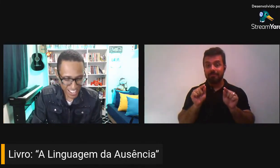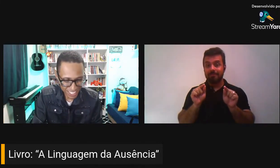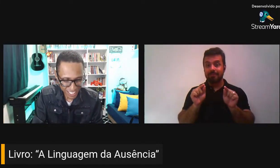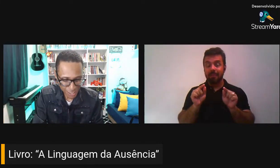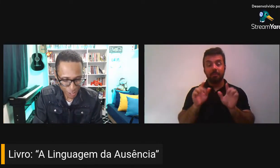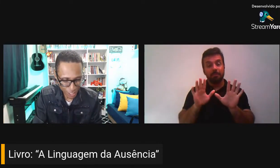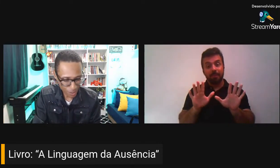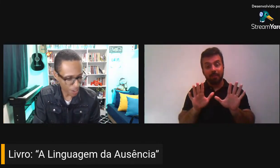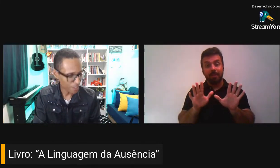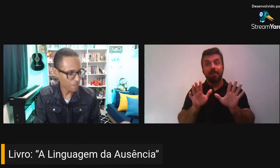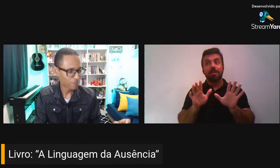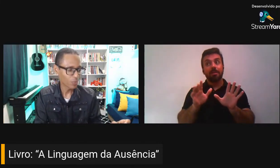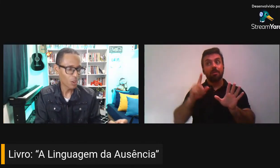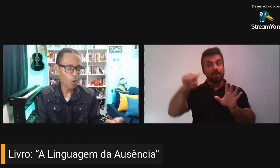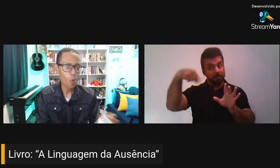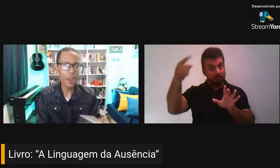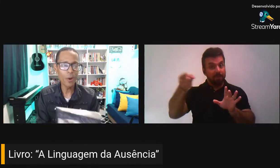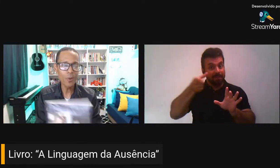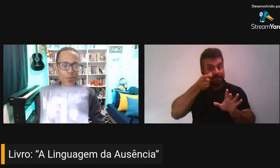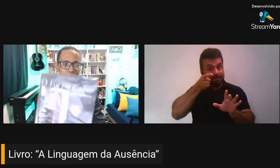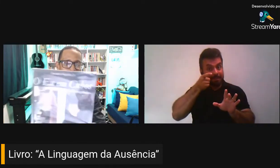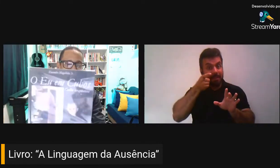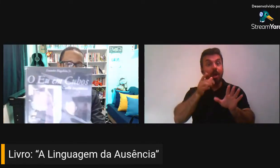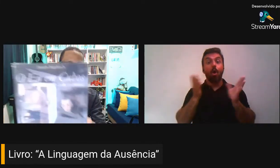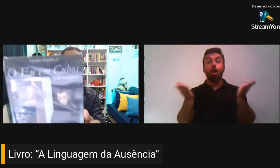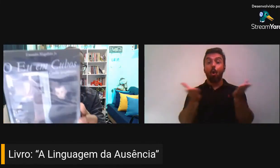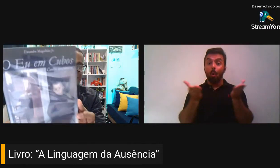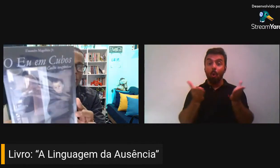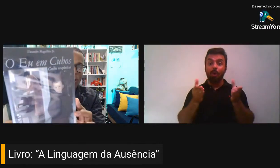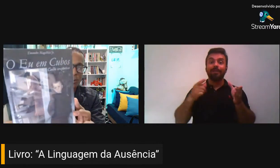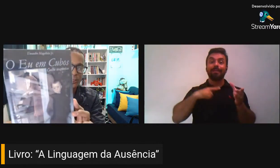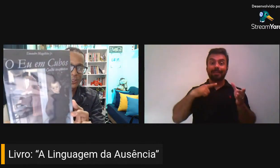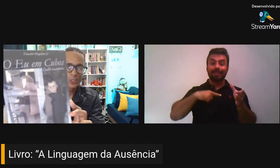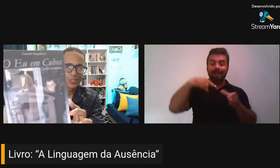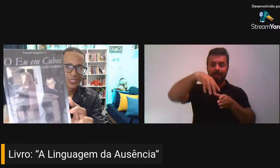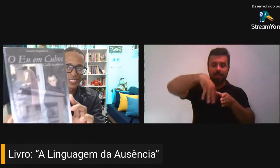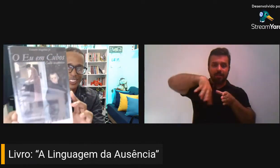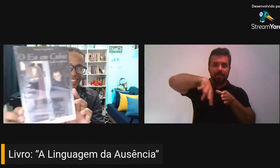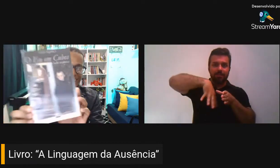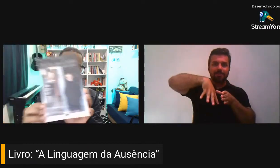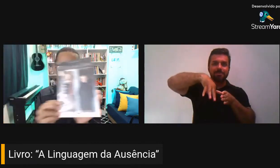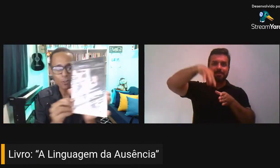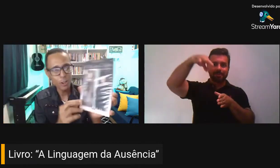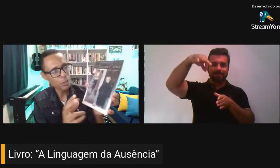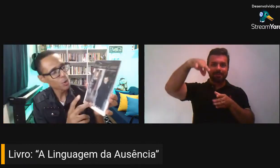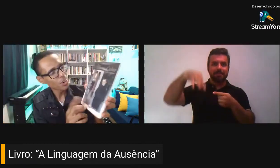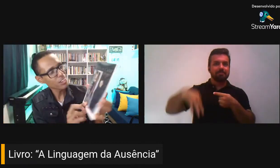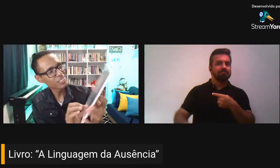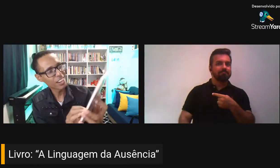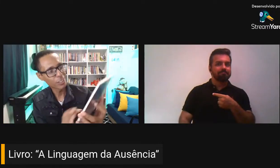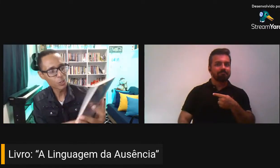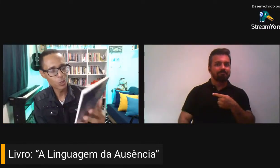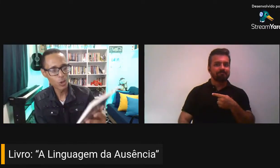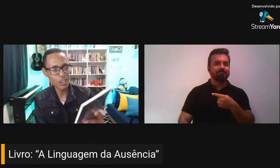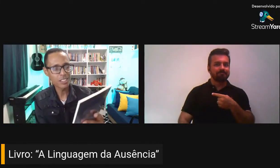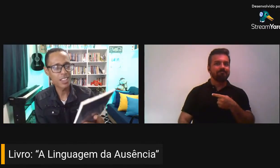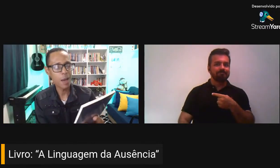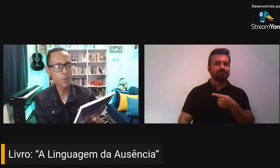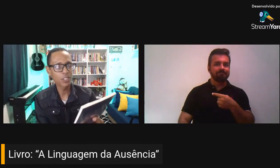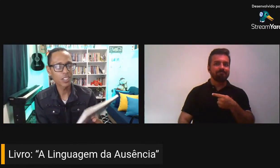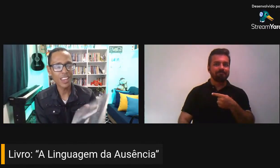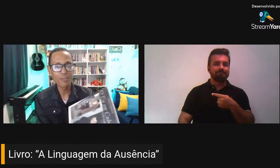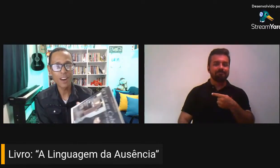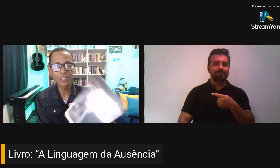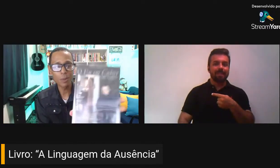deste livro aqui, ó, O Eu em Cubos, do professor, tradutor,